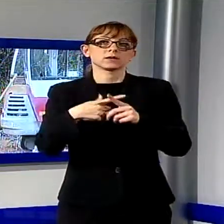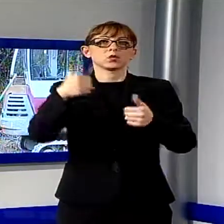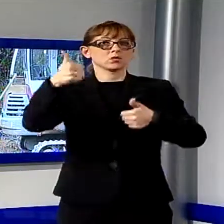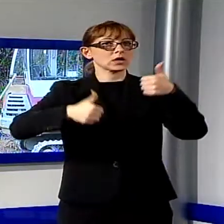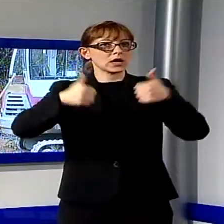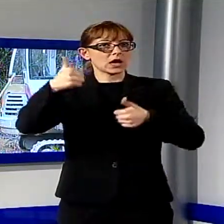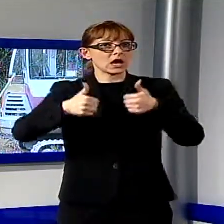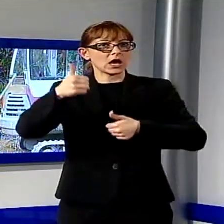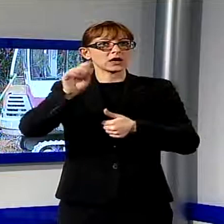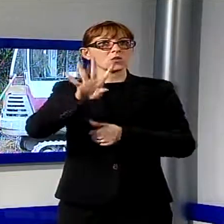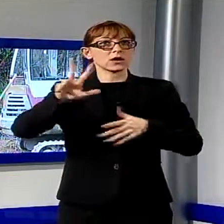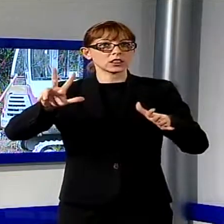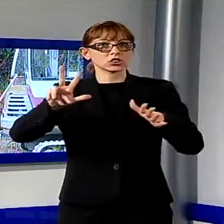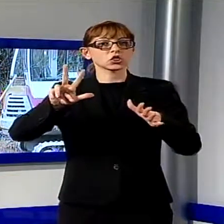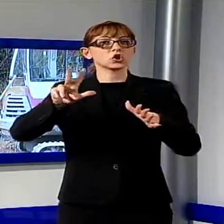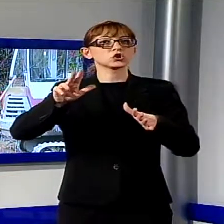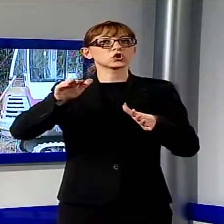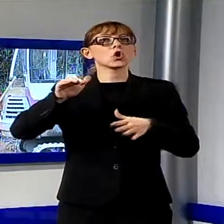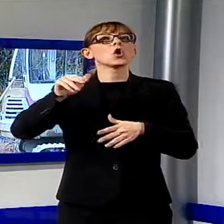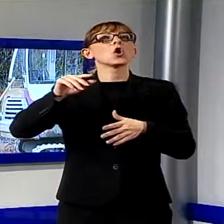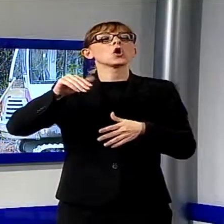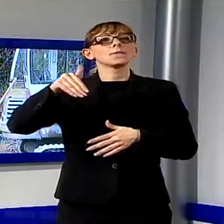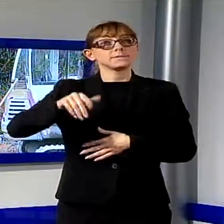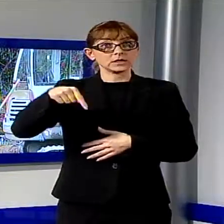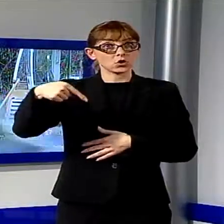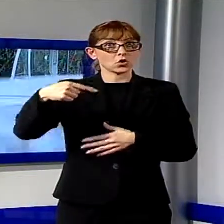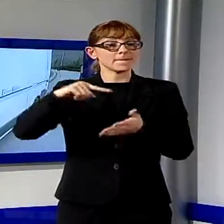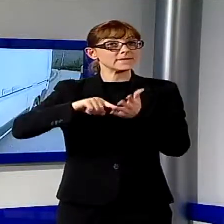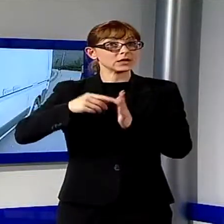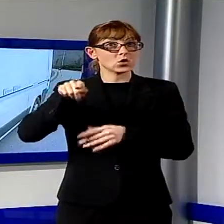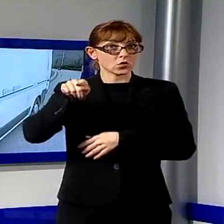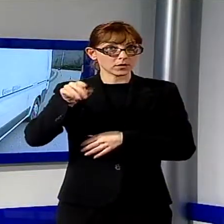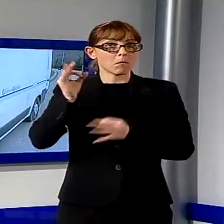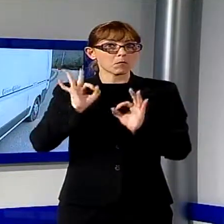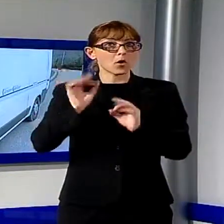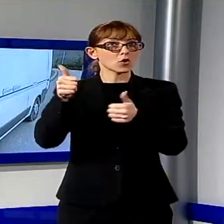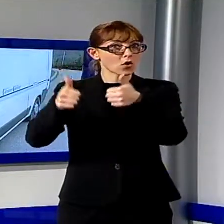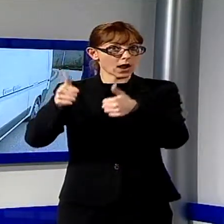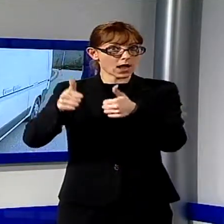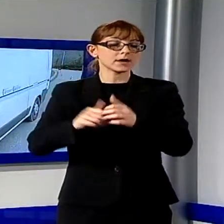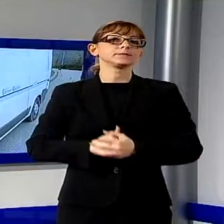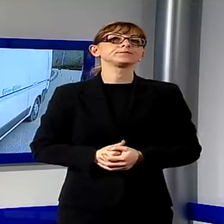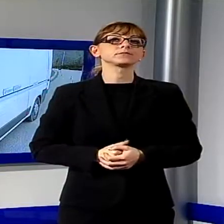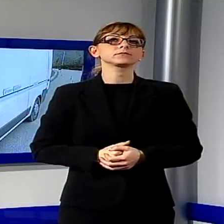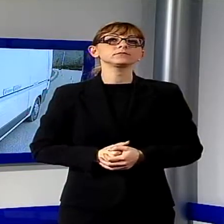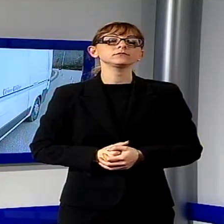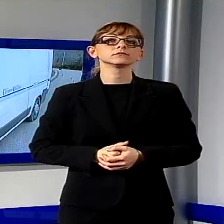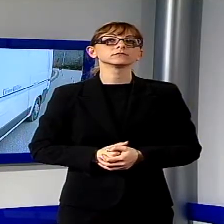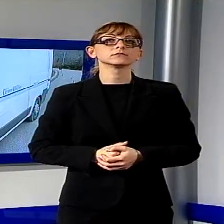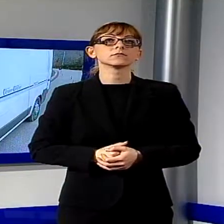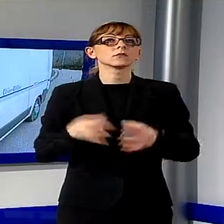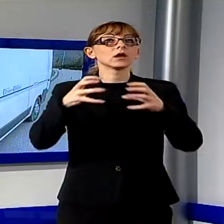48 milioni. Il gestore idrico quindi genererà una domanda rivolta a tanti operatori economici che dovranno essere